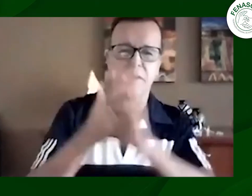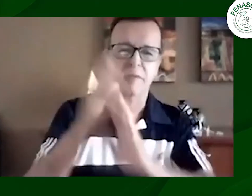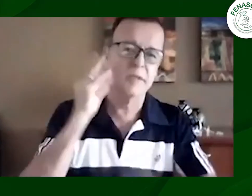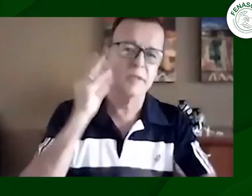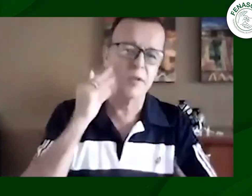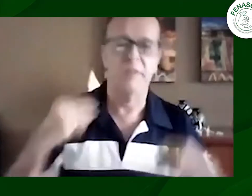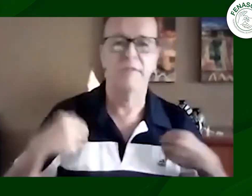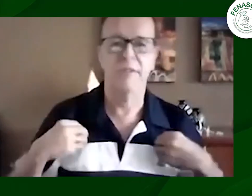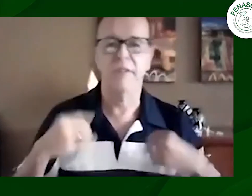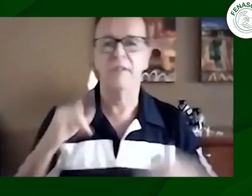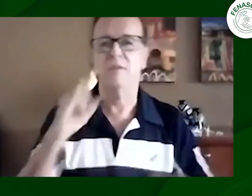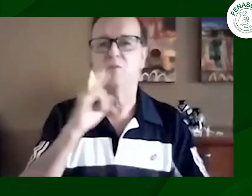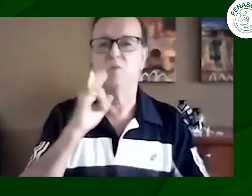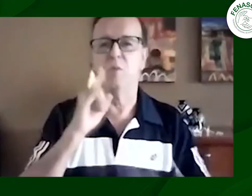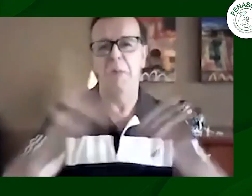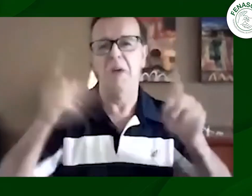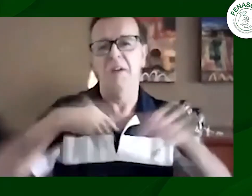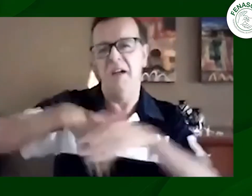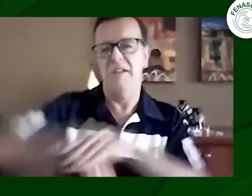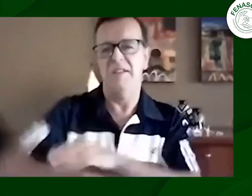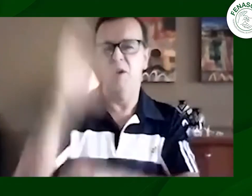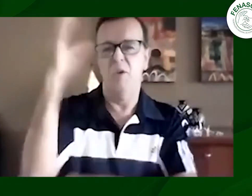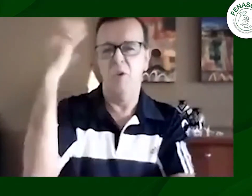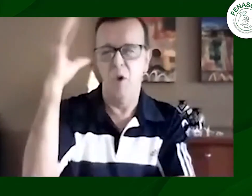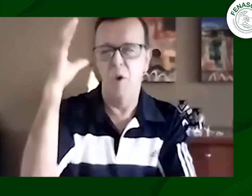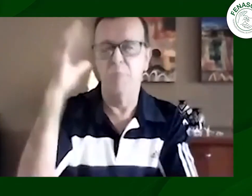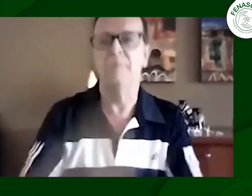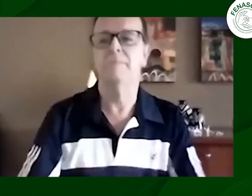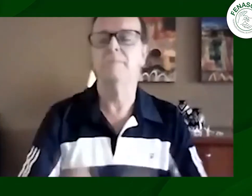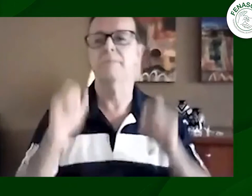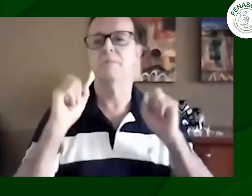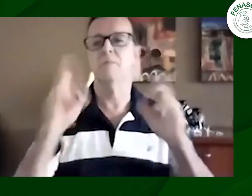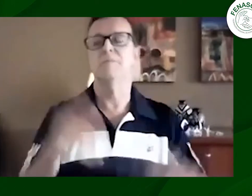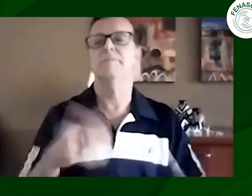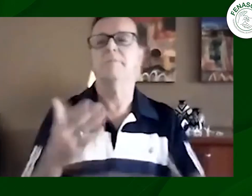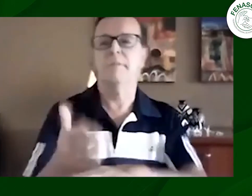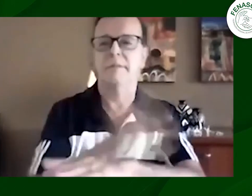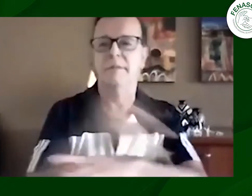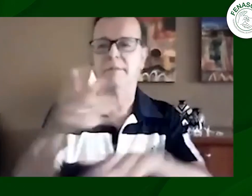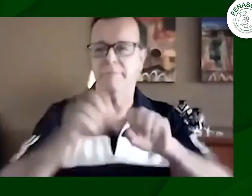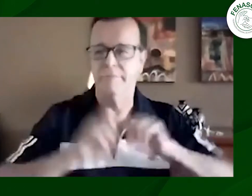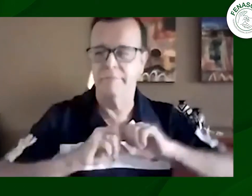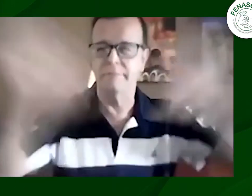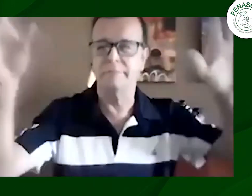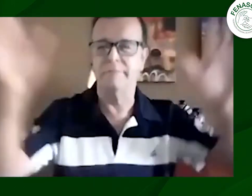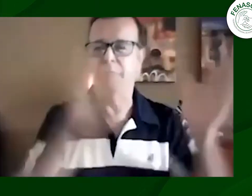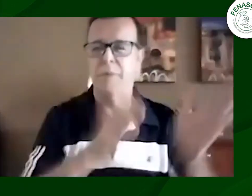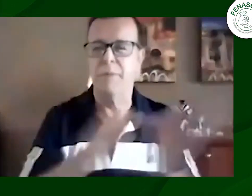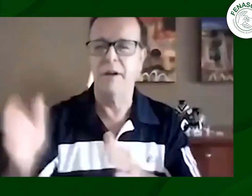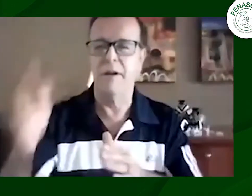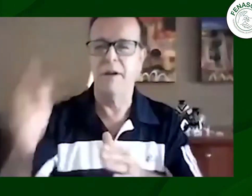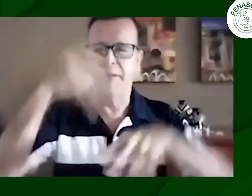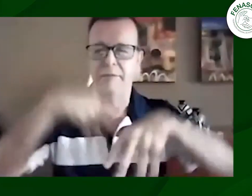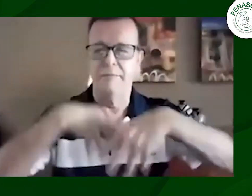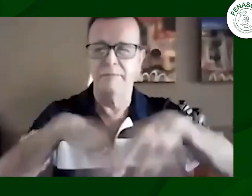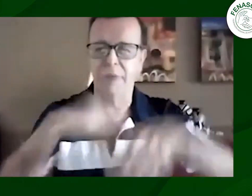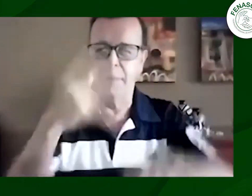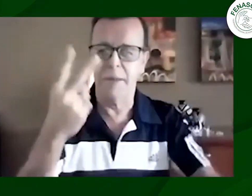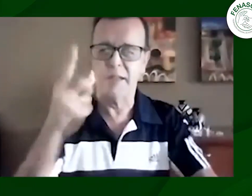héctor esta es mi seña vivo en los eeuu pero nací en colombia como